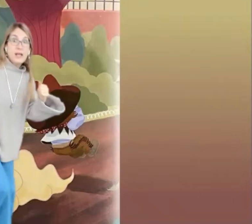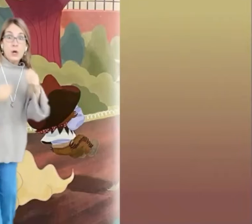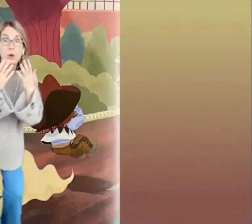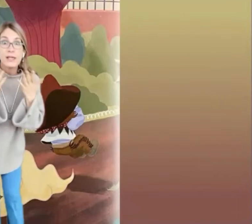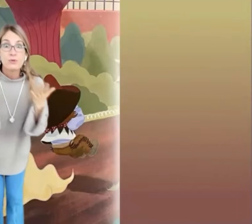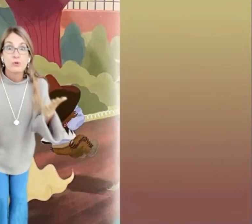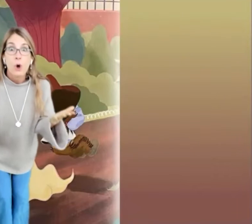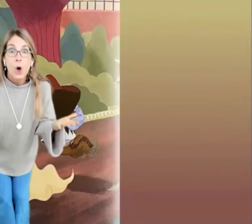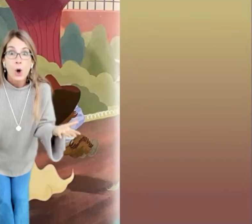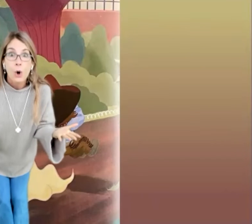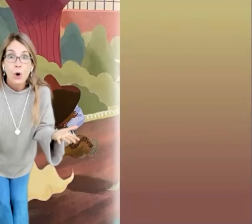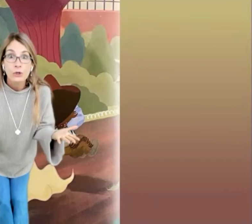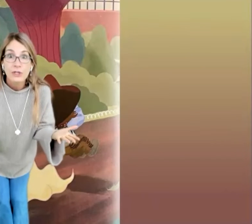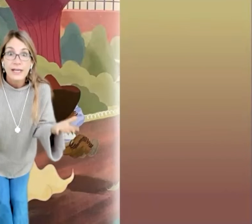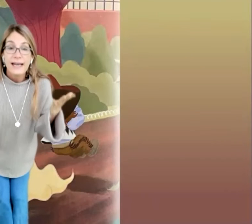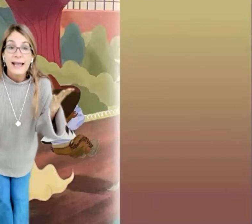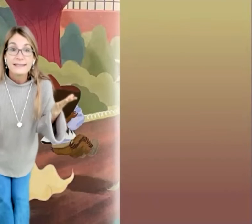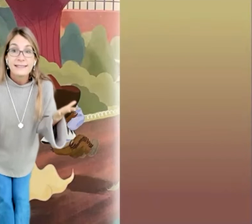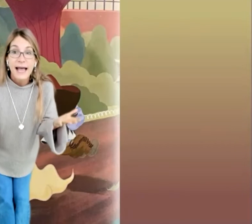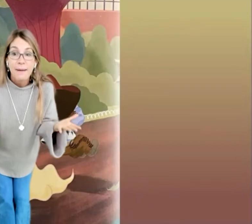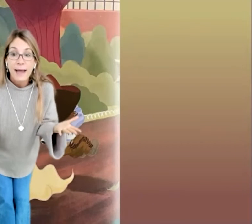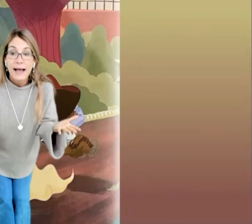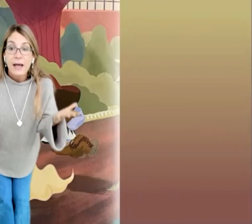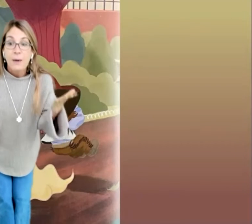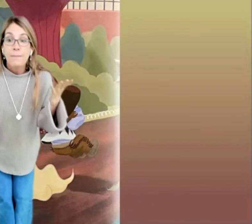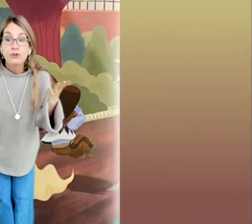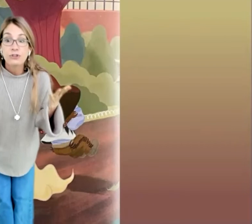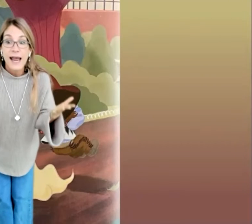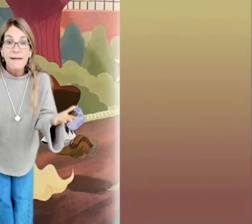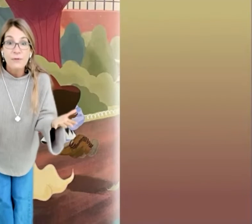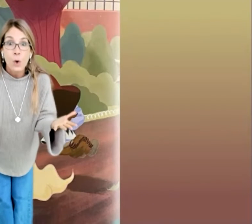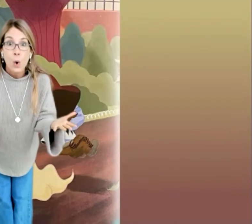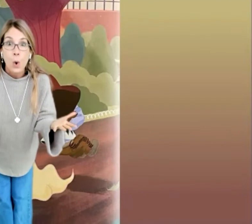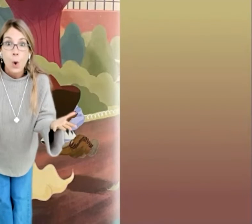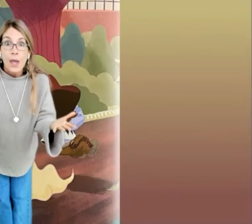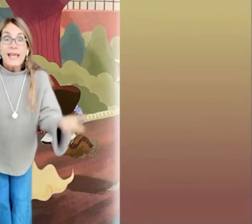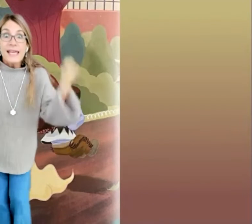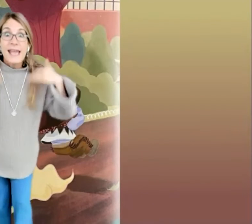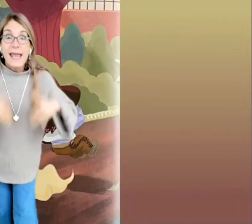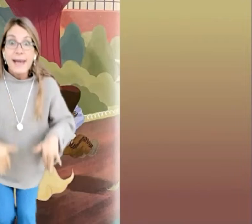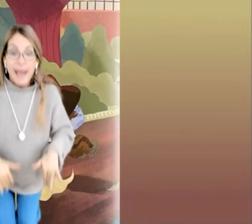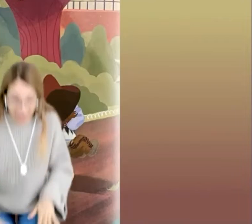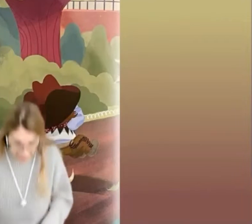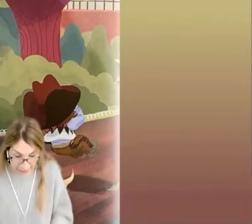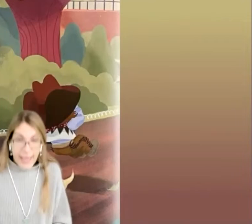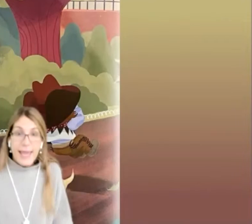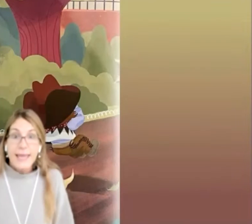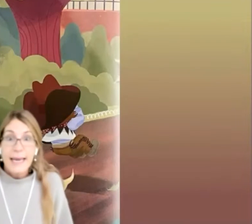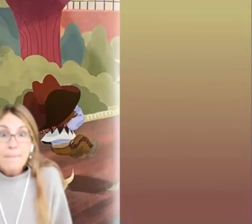lo que sus ojos le estaban mostrando! ¡Y era que en el